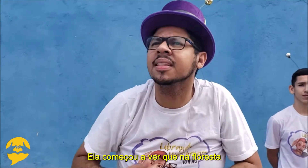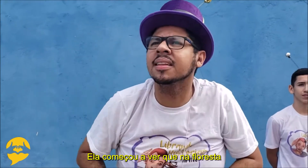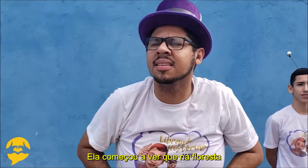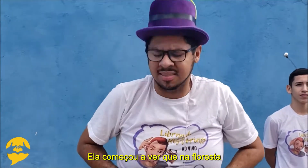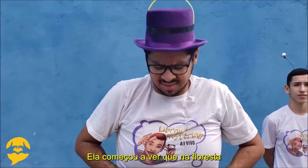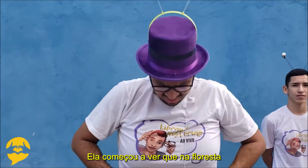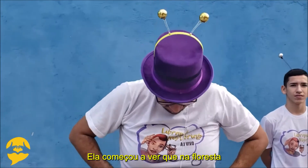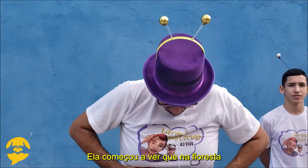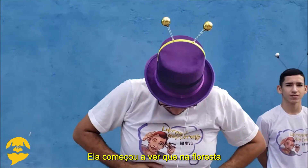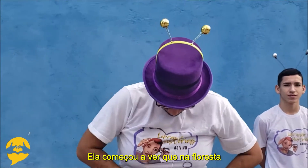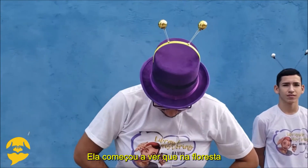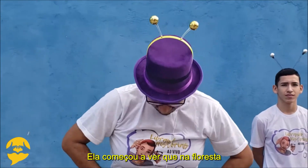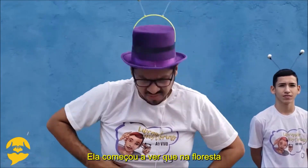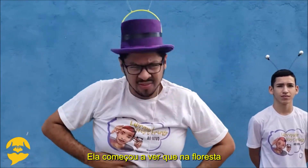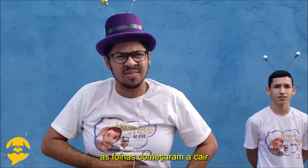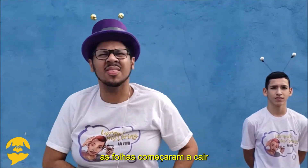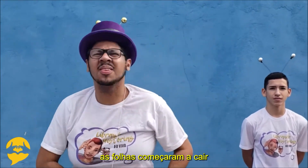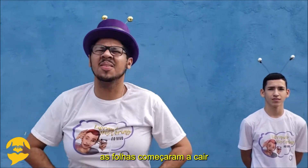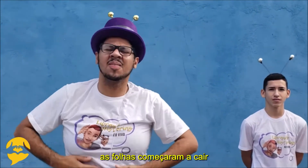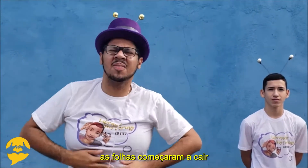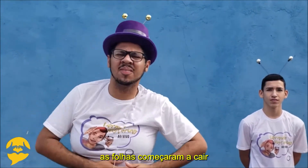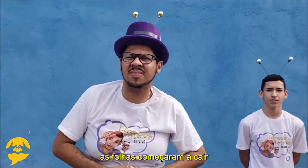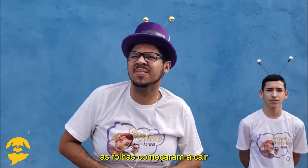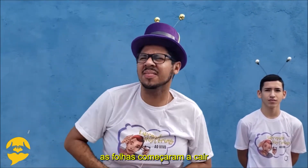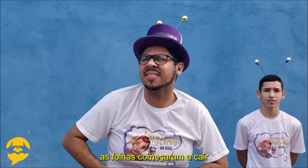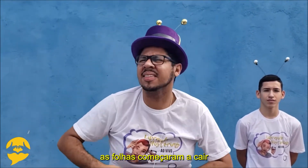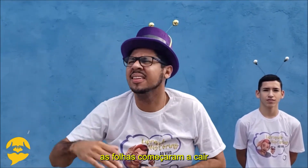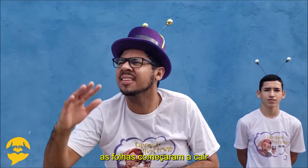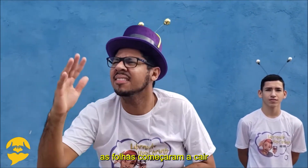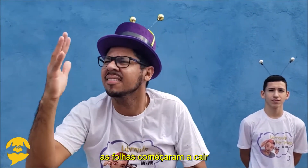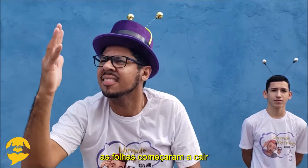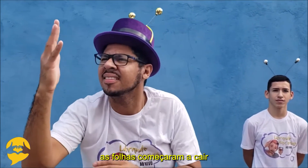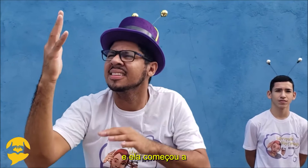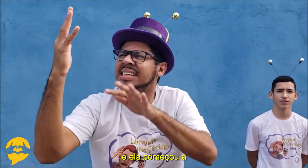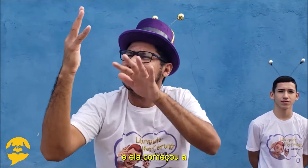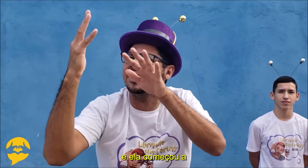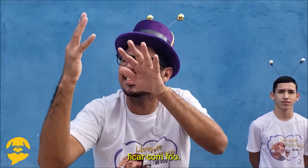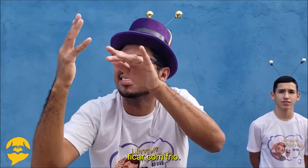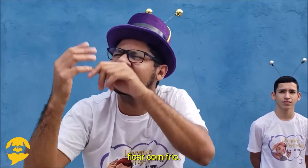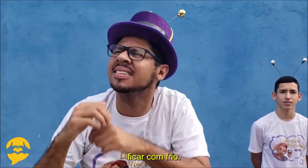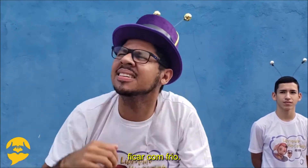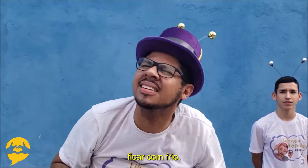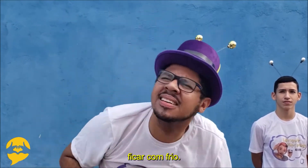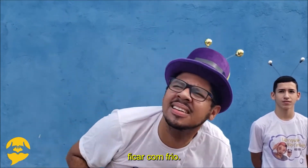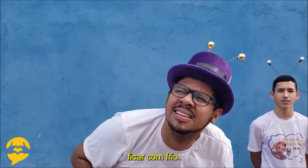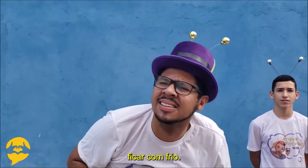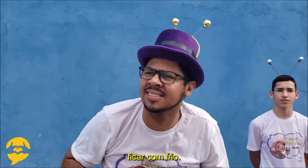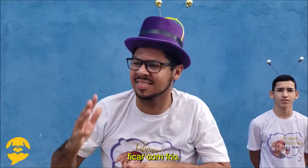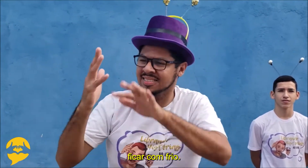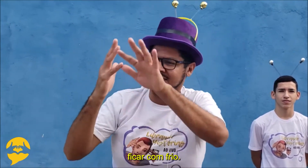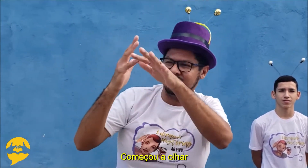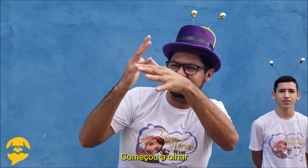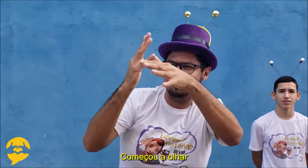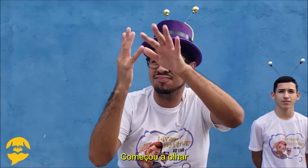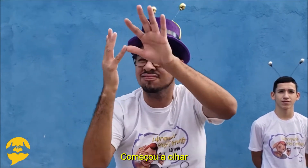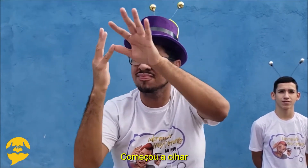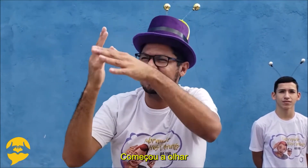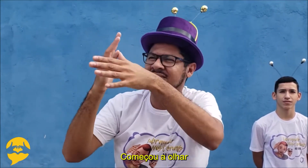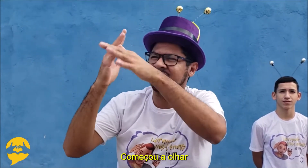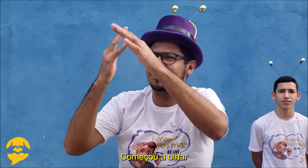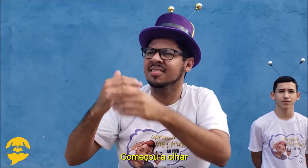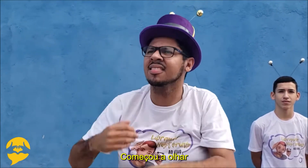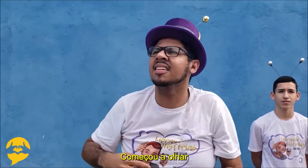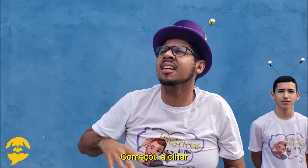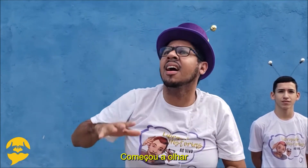Ela começou a ver que na floresta as folhas começaram a cair. E ela começou a ficar com fome. Passa a mão espalmada na barriga. começou a